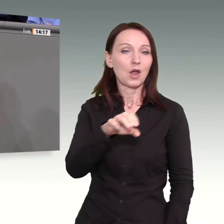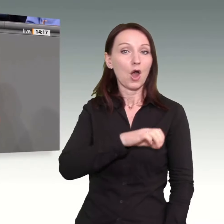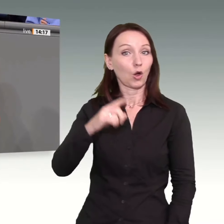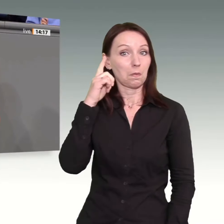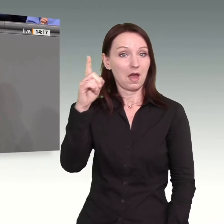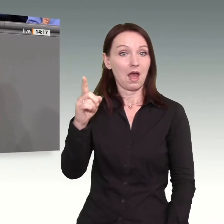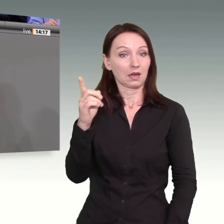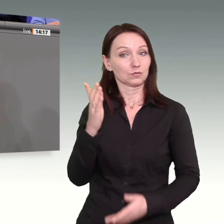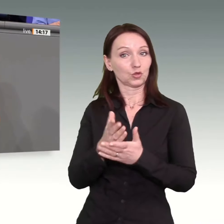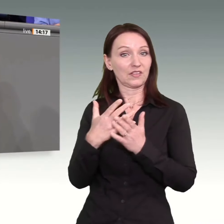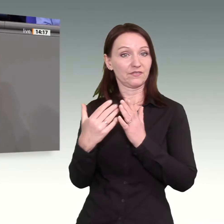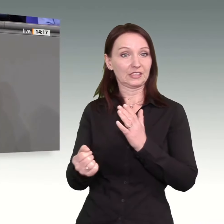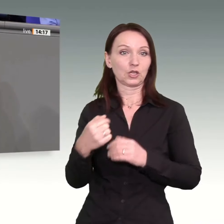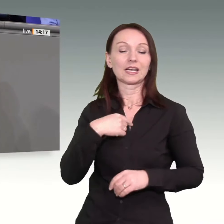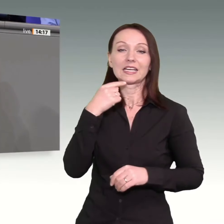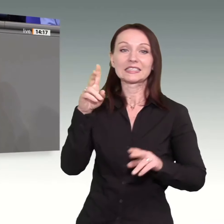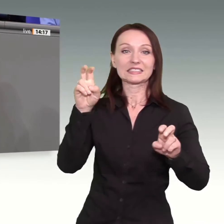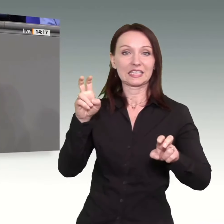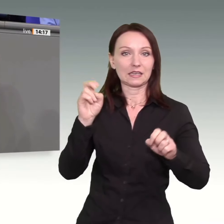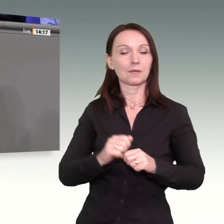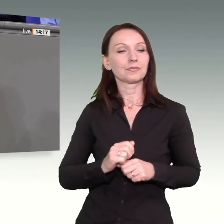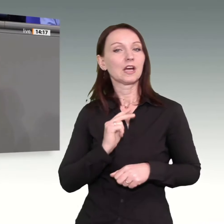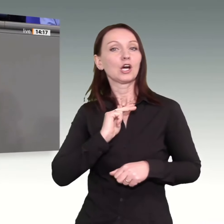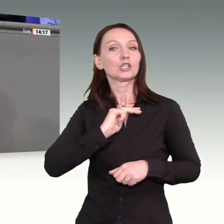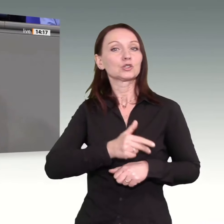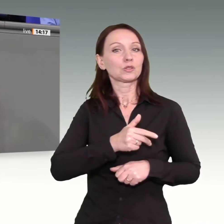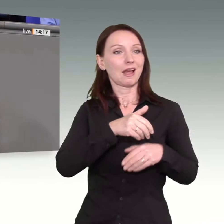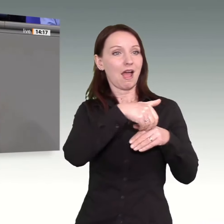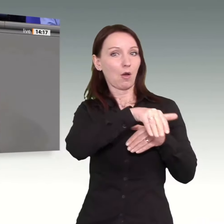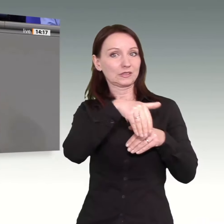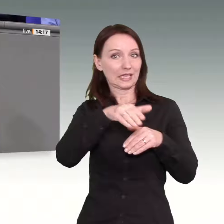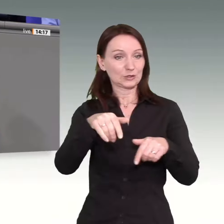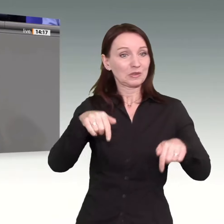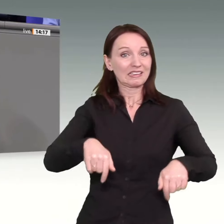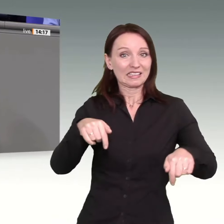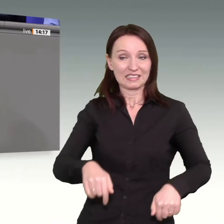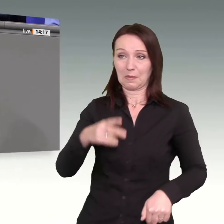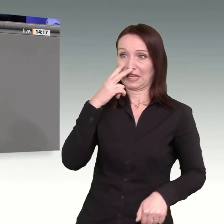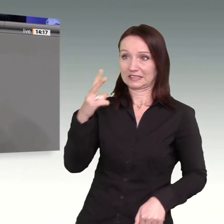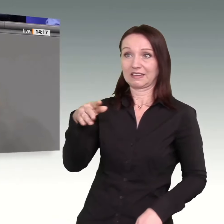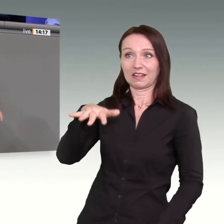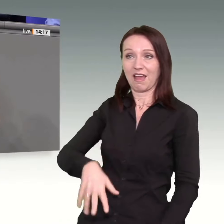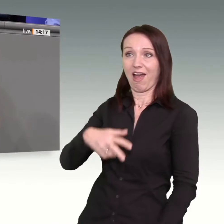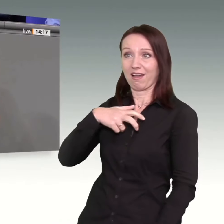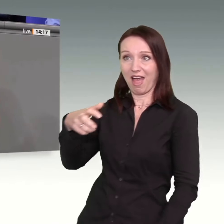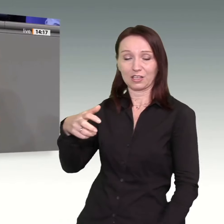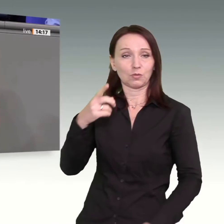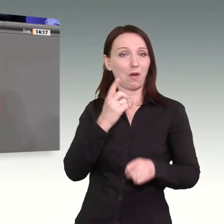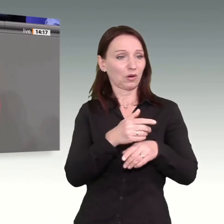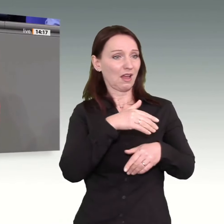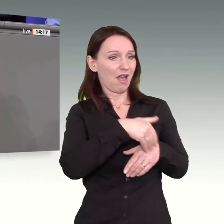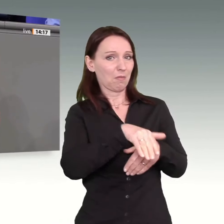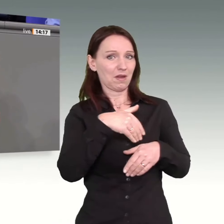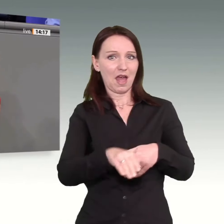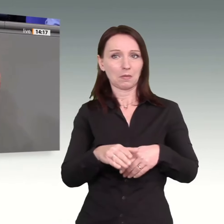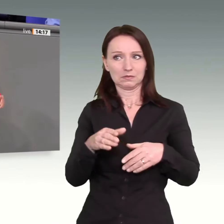sozialer Ausgrenzung stehe hierzulande in keinem Verhältnis zum Reichtum. Also, wer Armut bekämpfen will, muss Reichtum